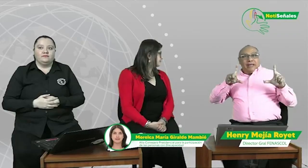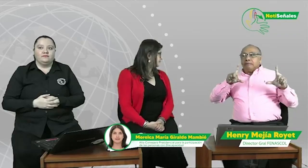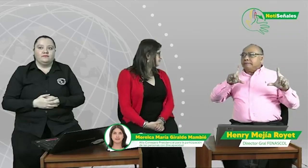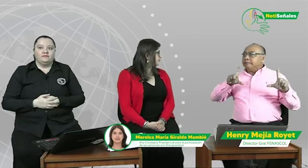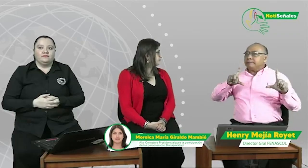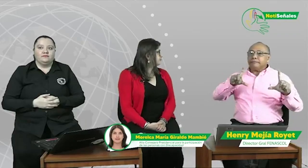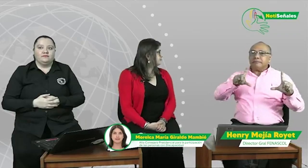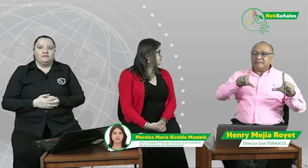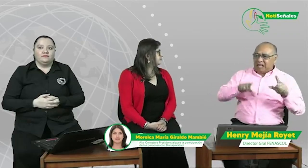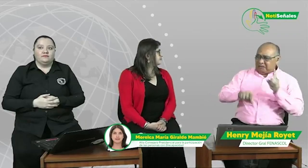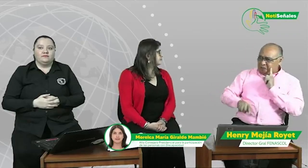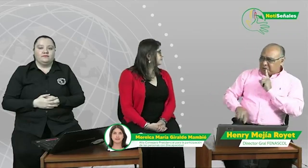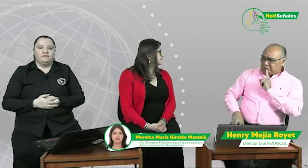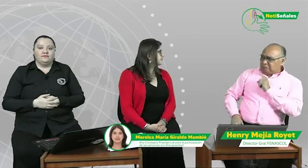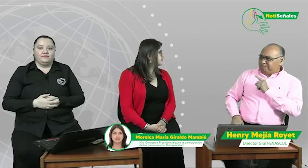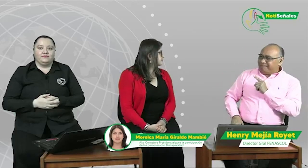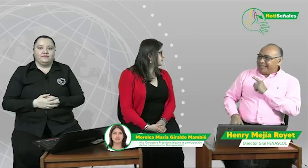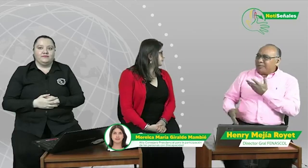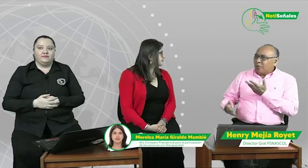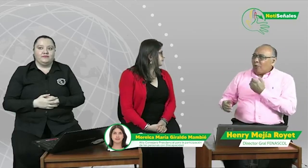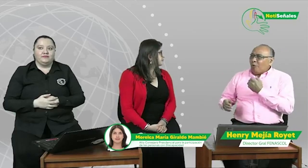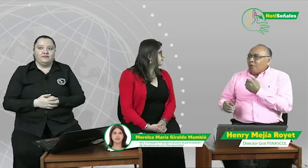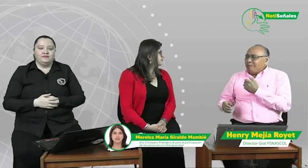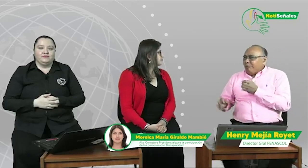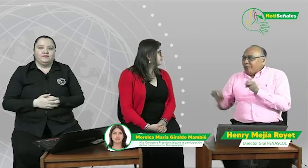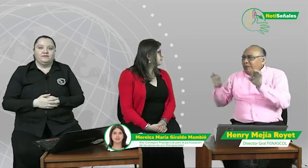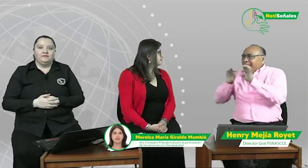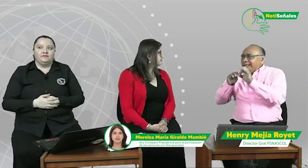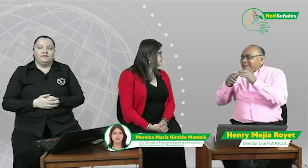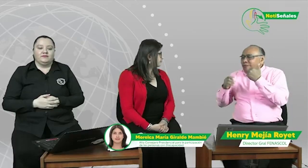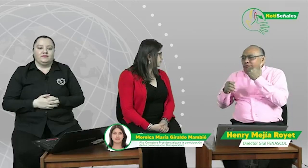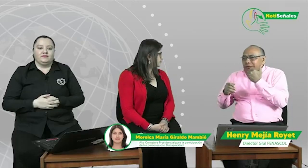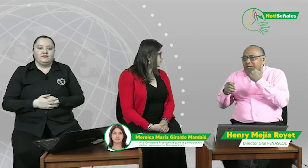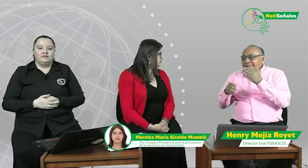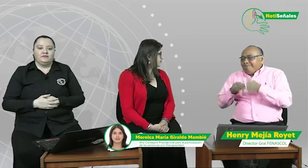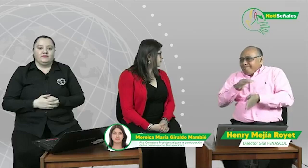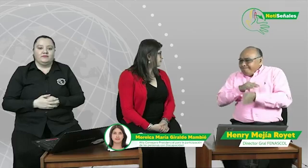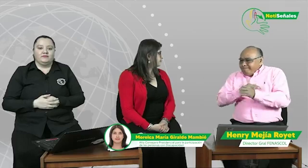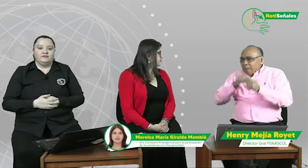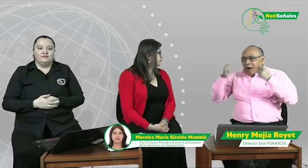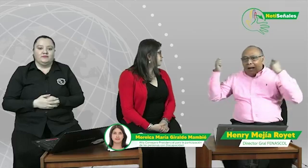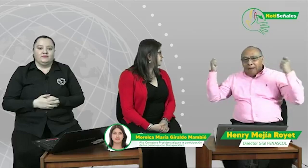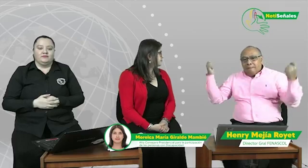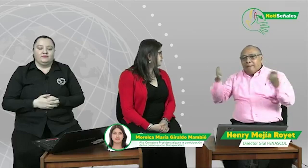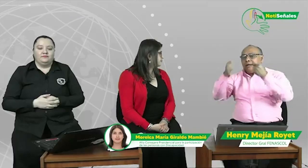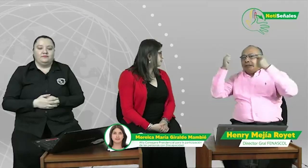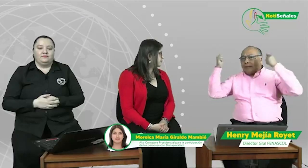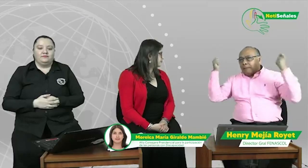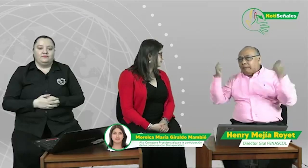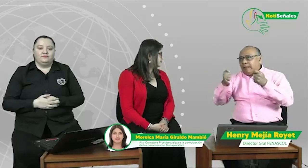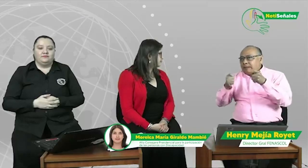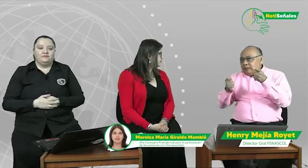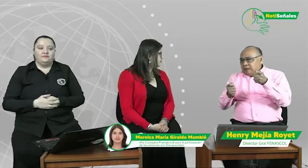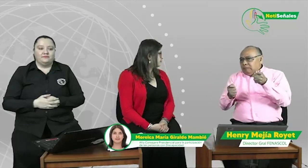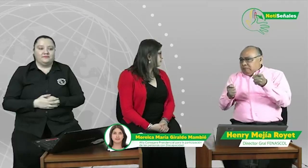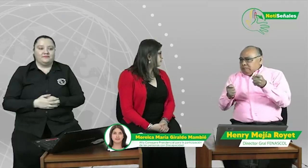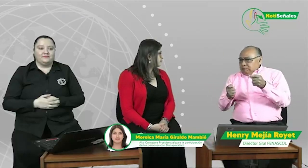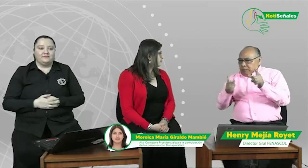demuestran que ya cuentan con las credenciales, que se han graduado de sus estudios profesionales, ¿cómo podemos hacer nosotros